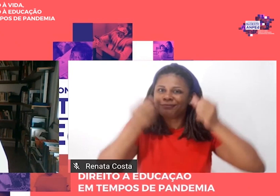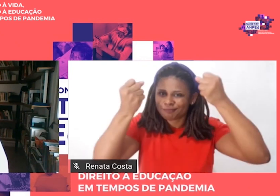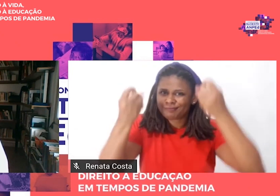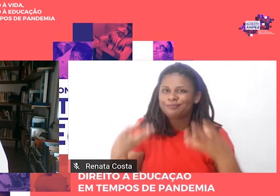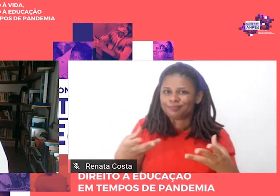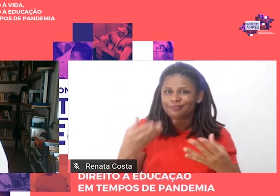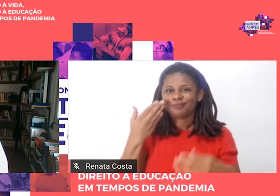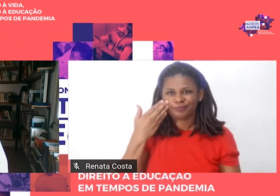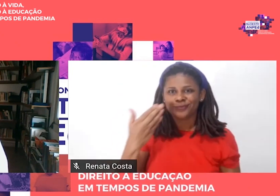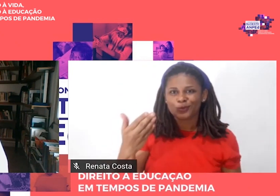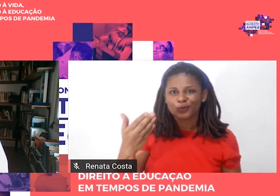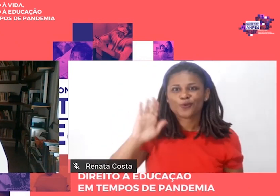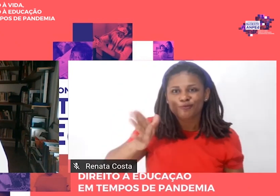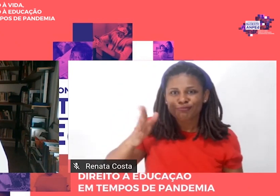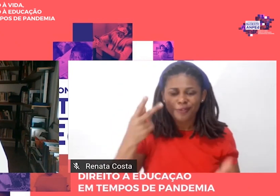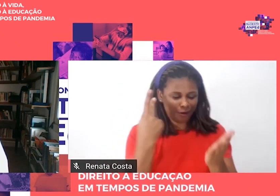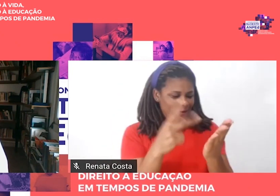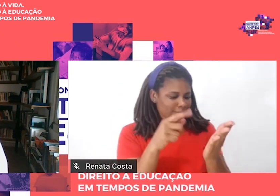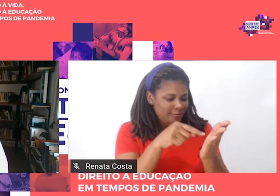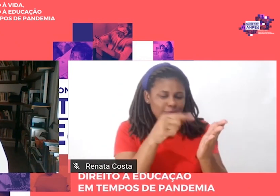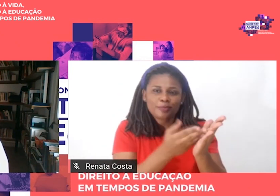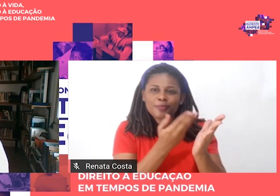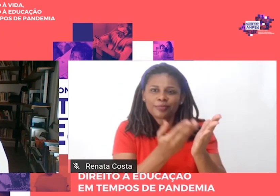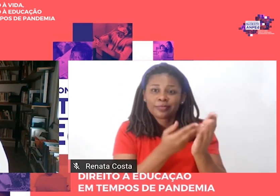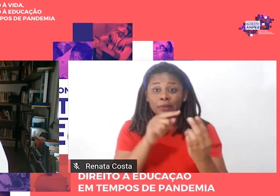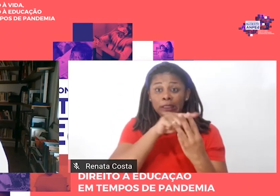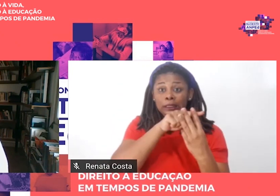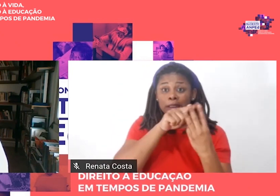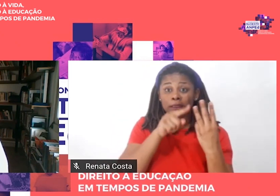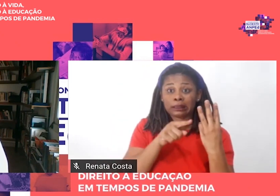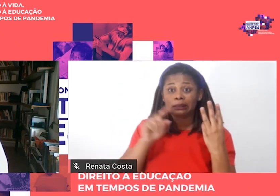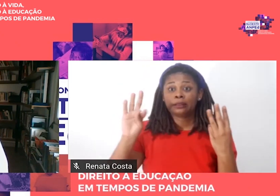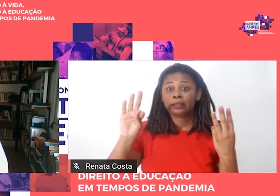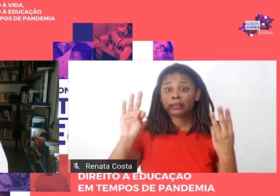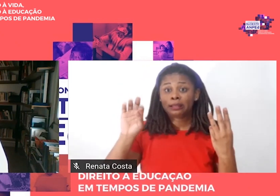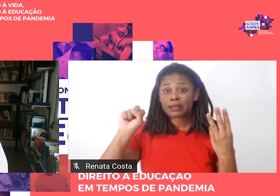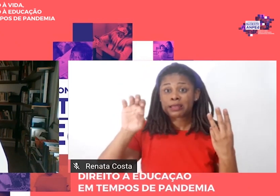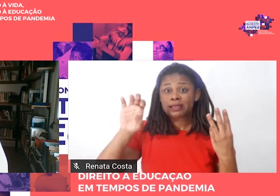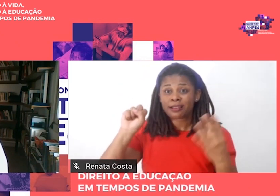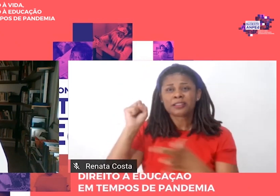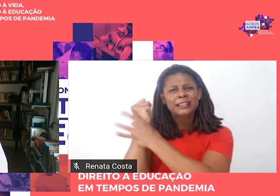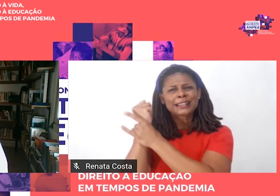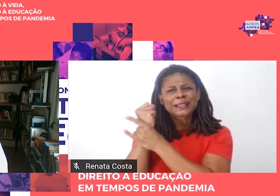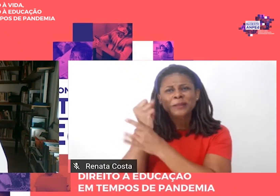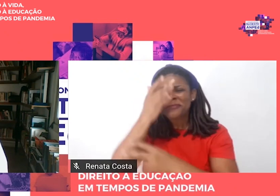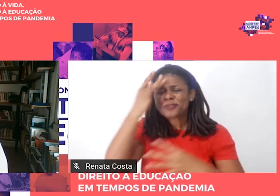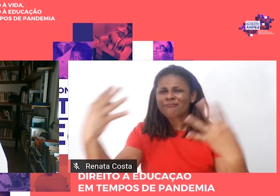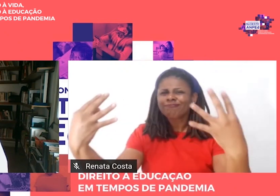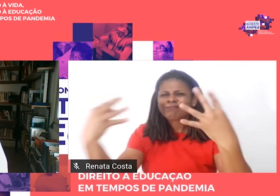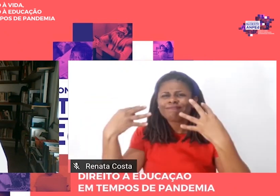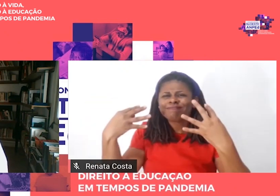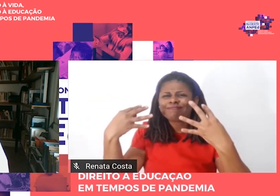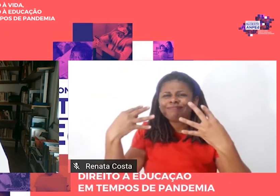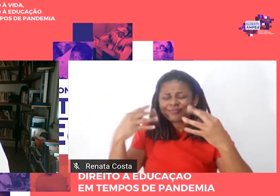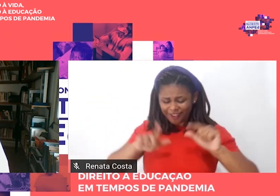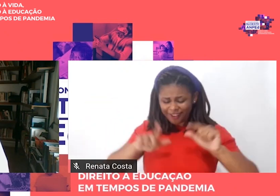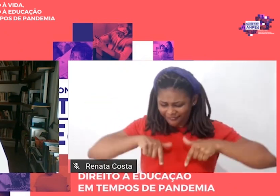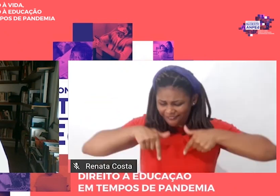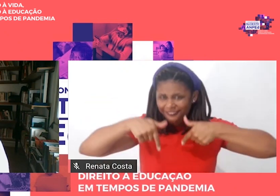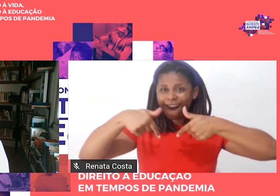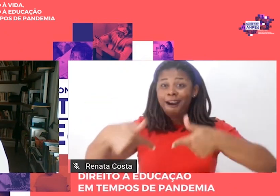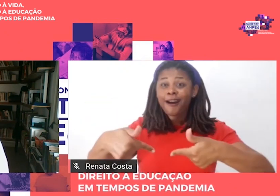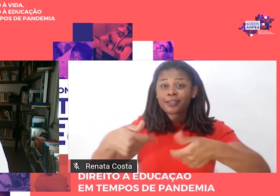E essas três teses, então, asseguraram a atenção dos ouvintes e provocaram reações de certa comoção.